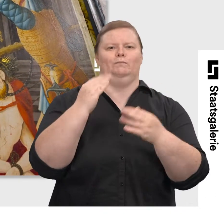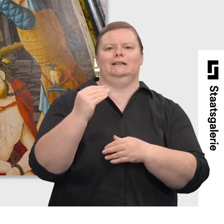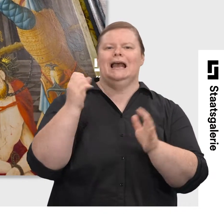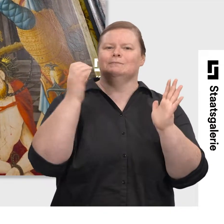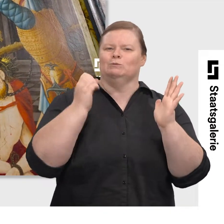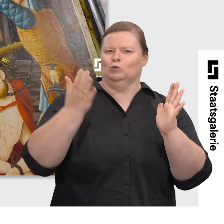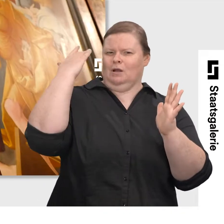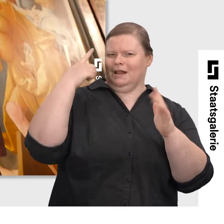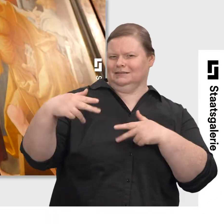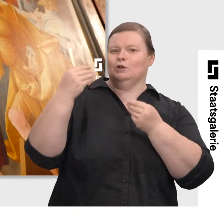Zeit hatte.